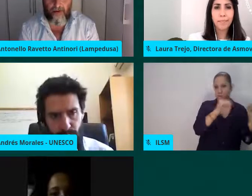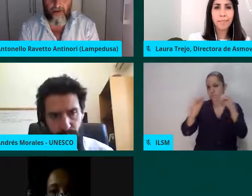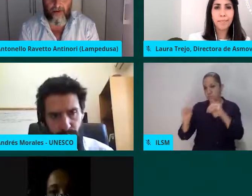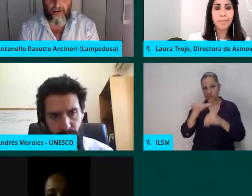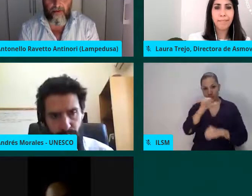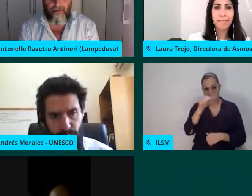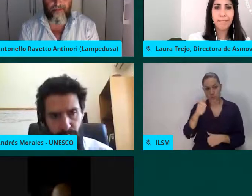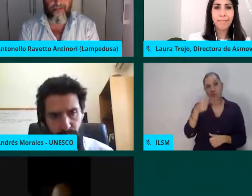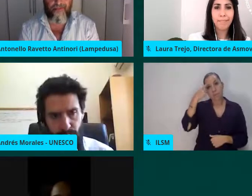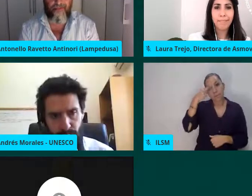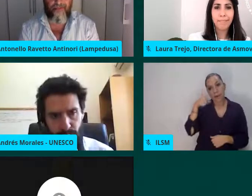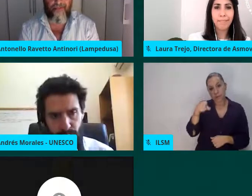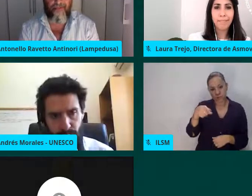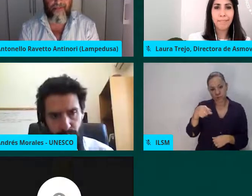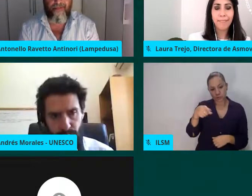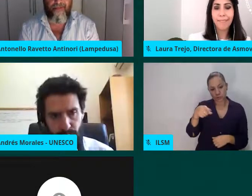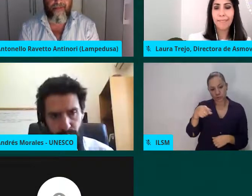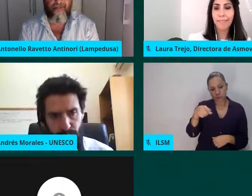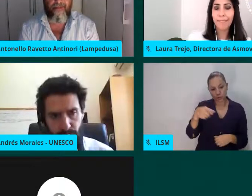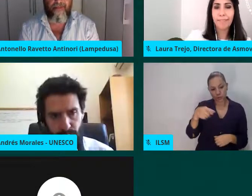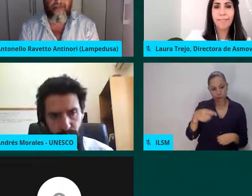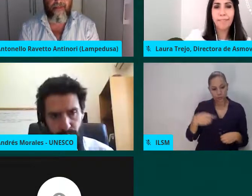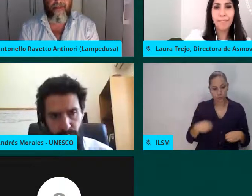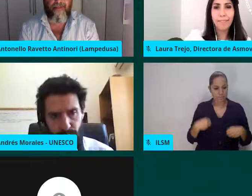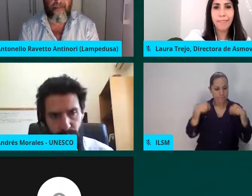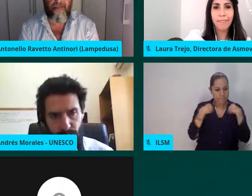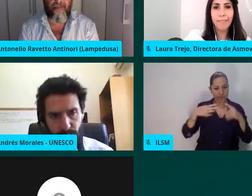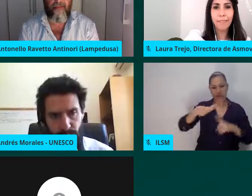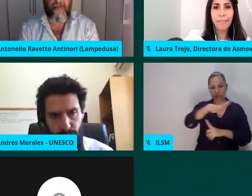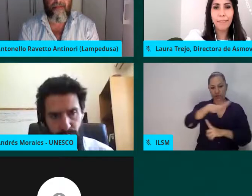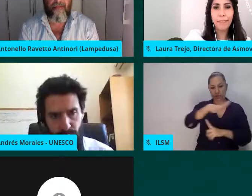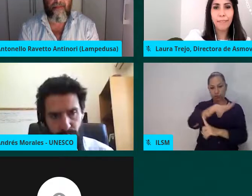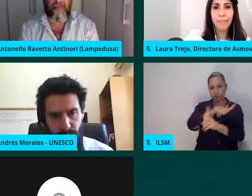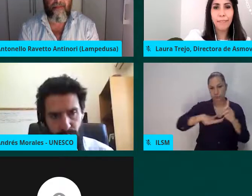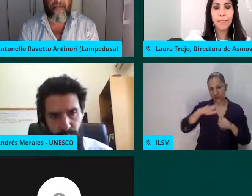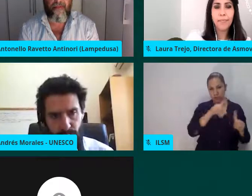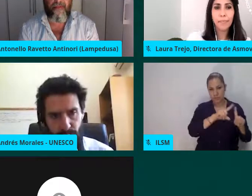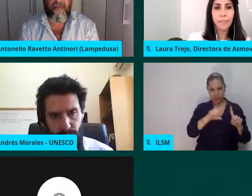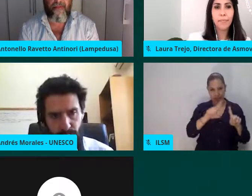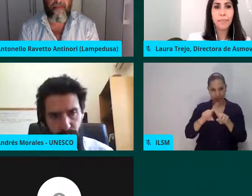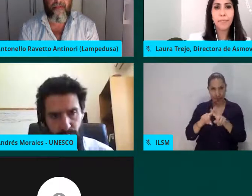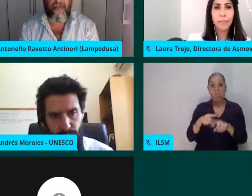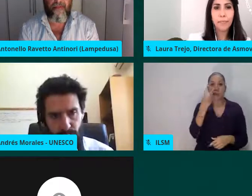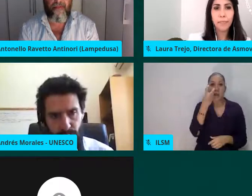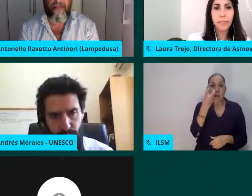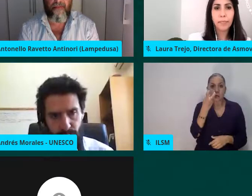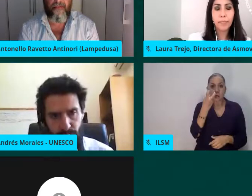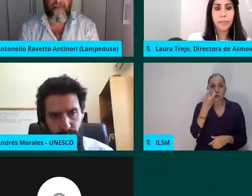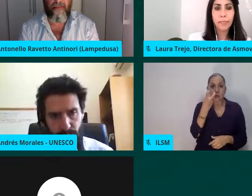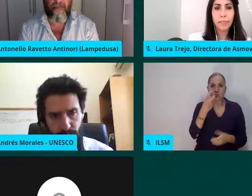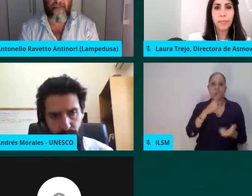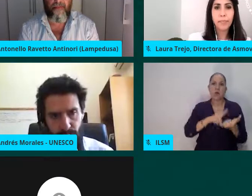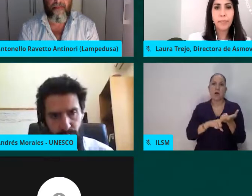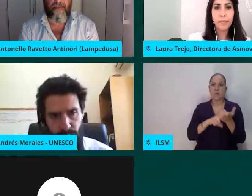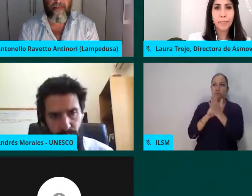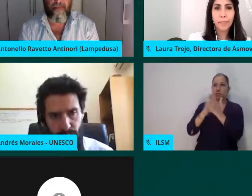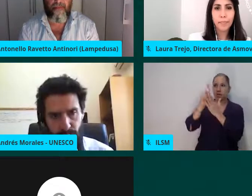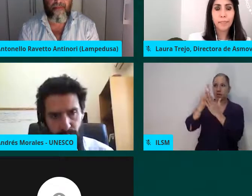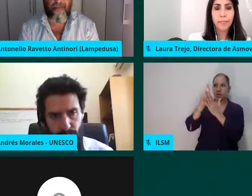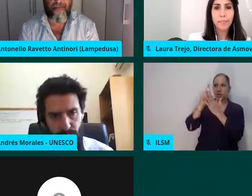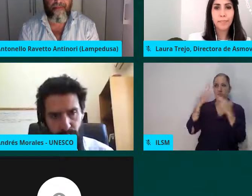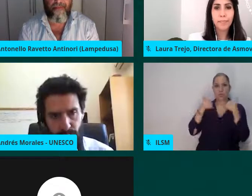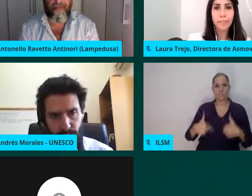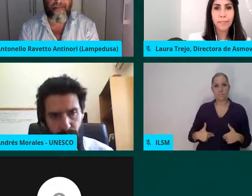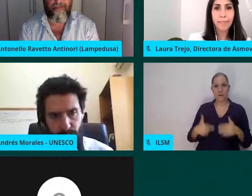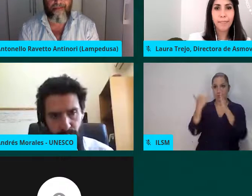Quiero darle la palabra a mi compañero Andrés Morales de UNESCO, quien será el moderador de esta sesión virtual, y agradecerle muchísimo pues siempre